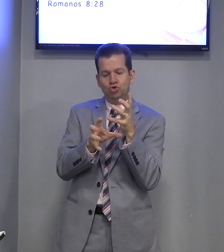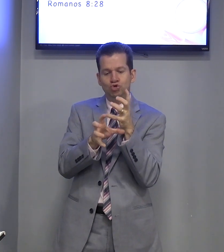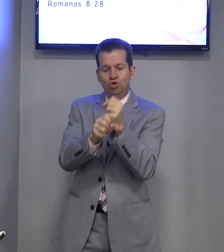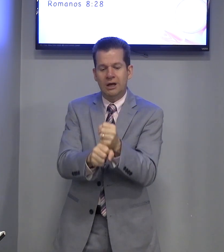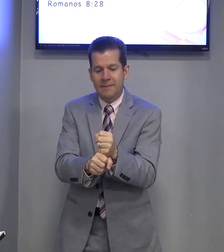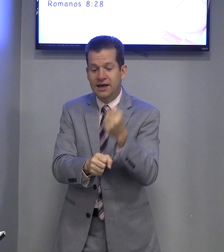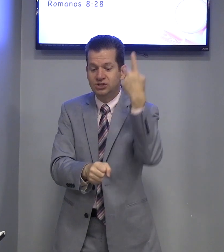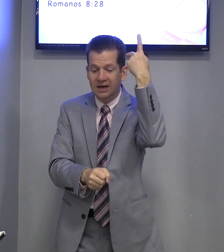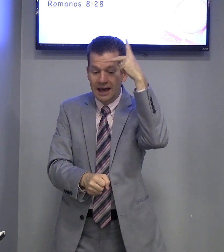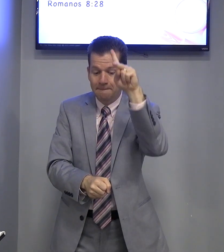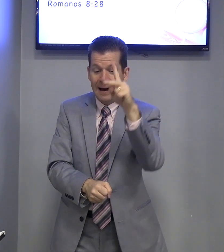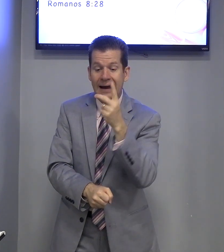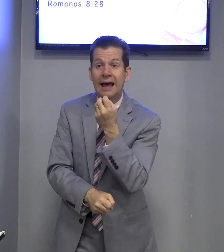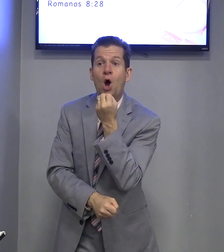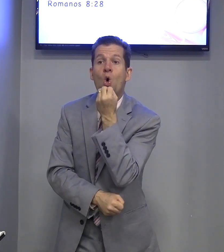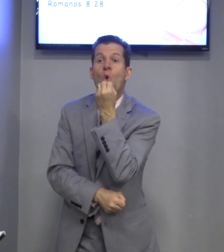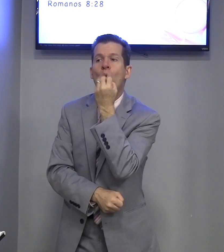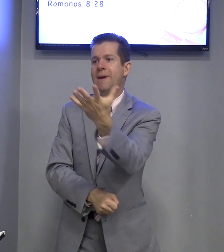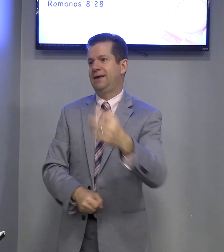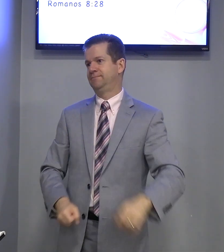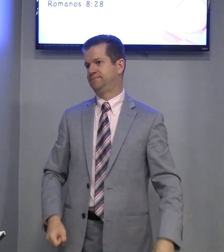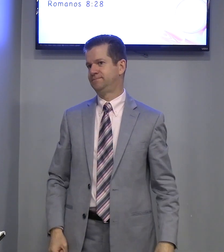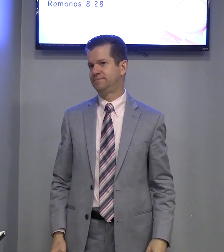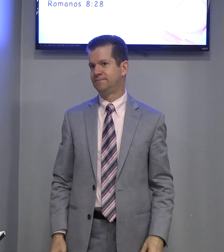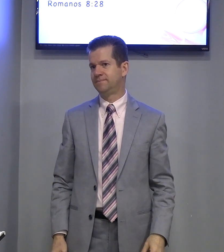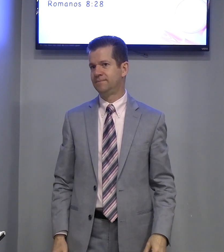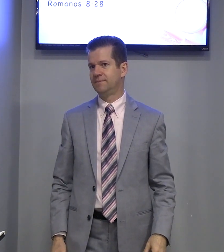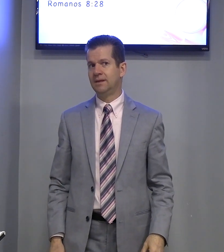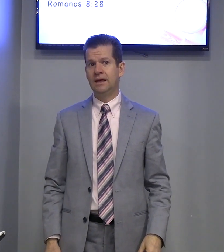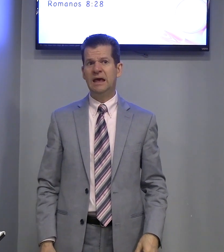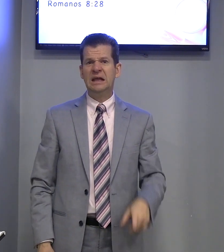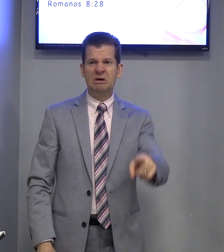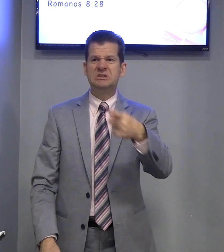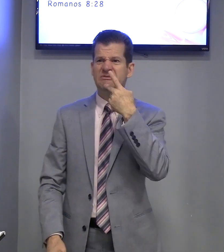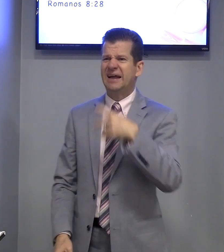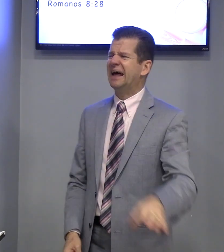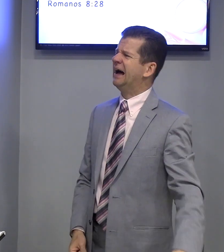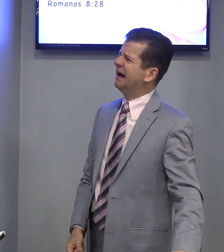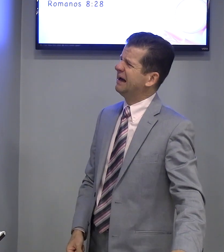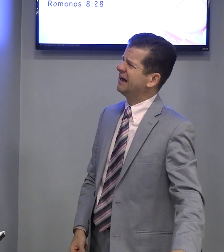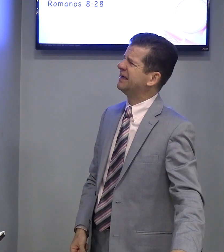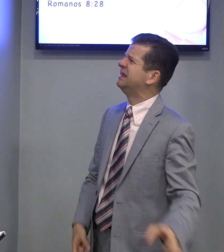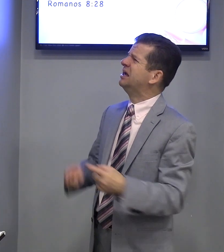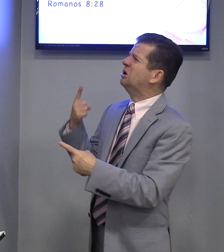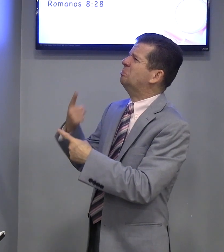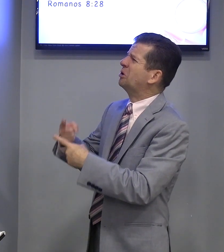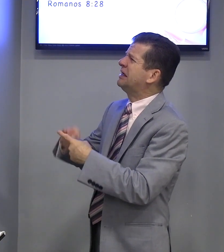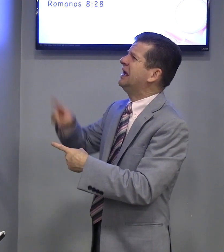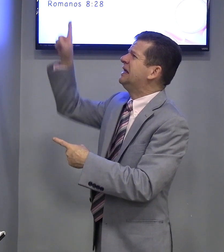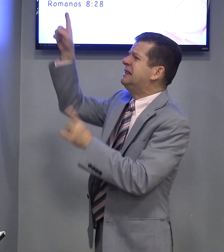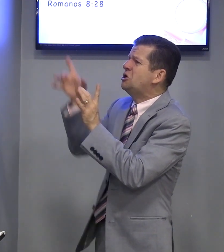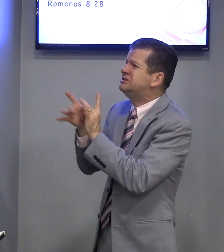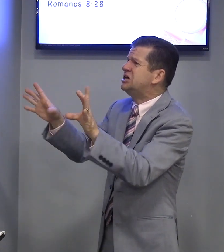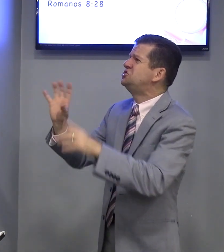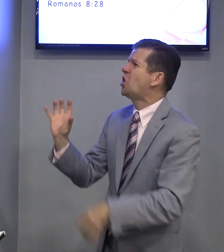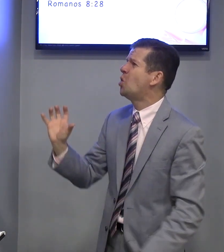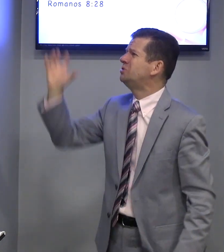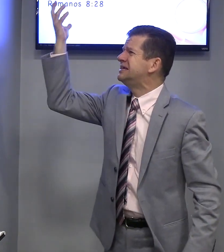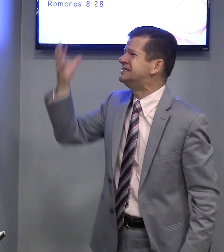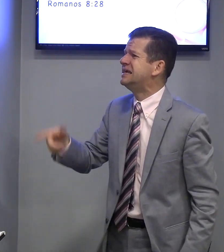juntamente para o bem. Então, você fala, por que Deus deixou acontecer